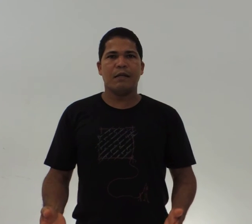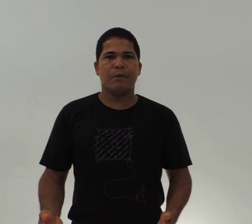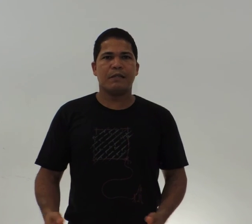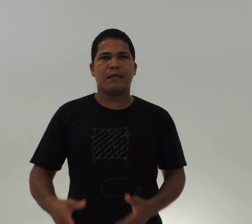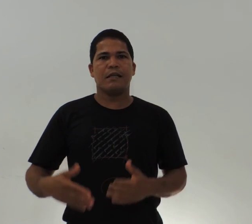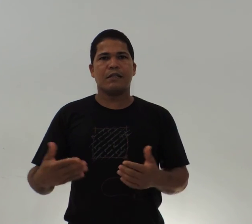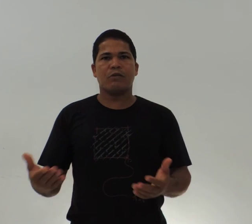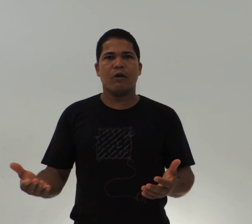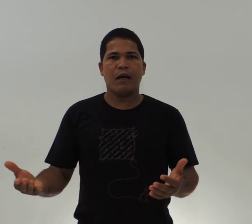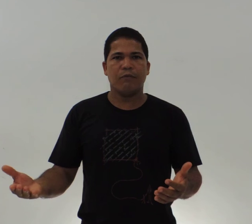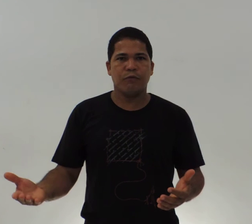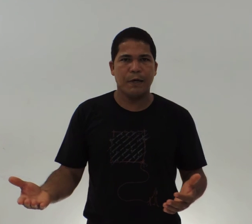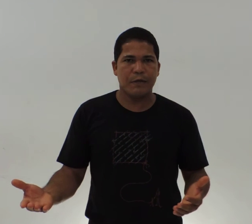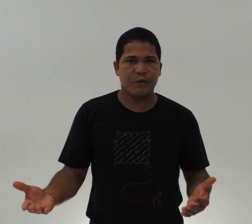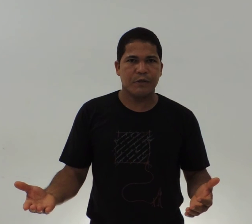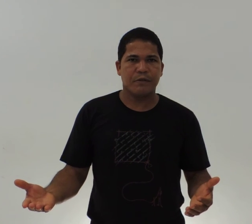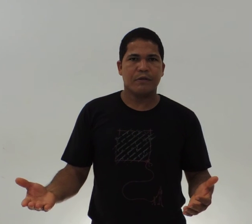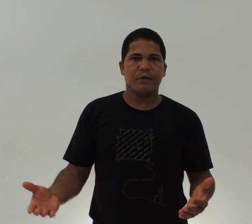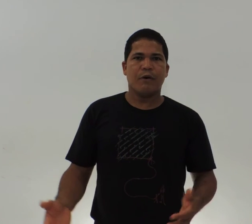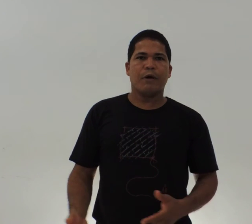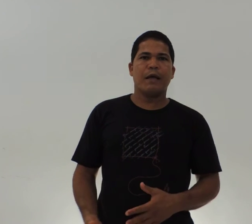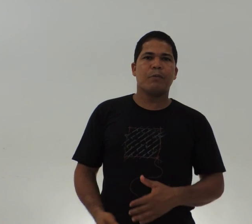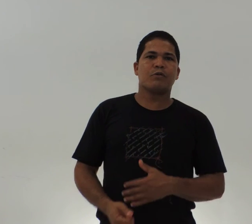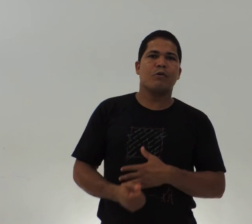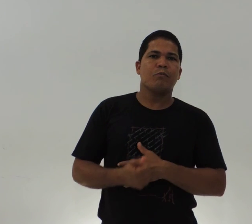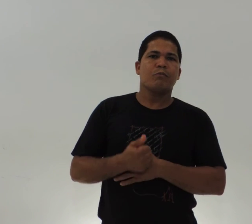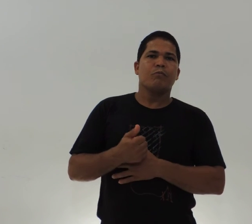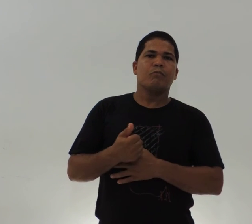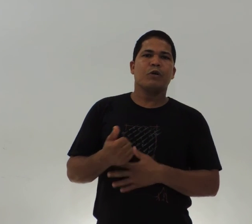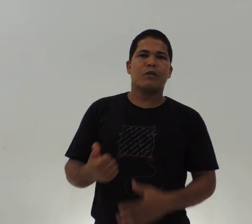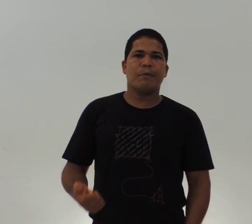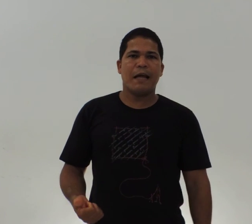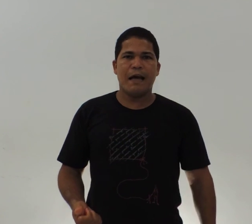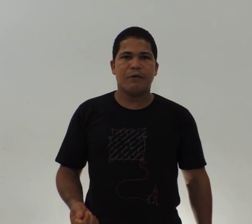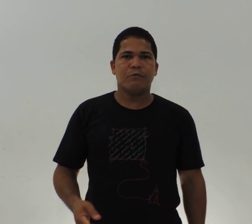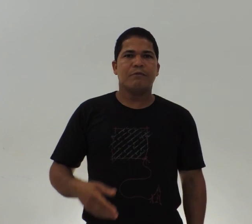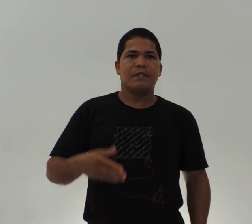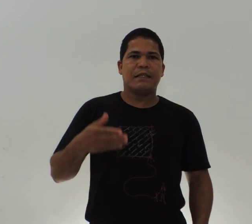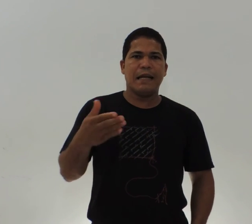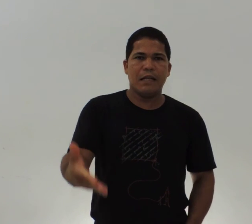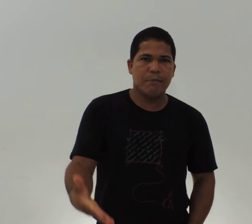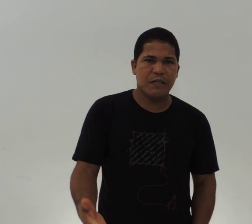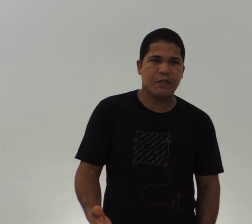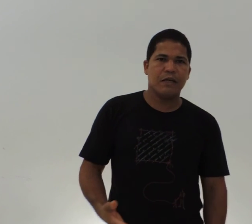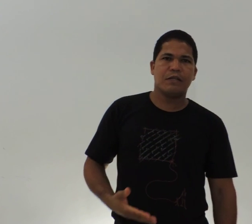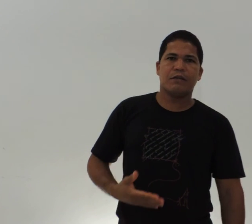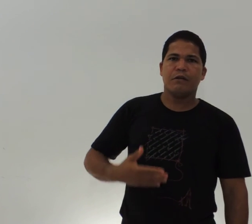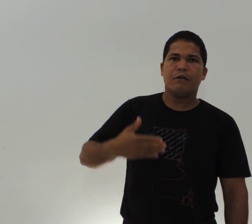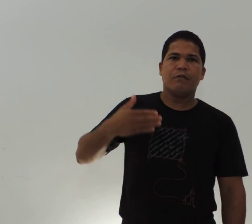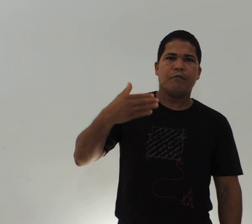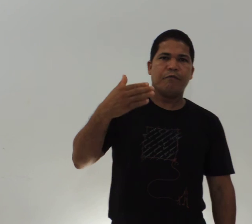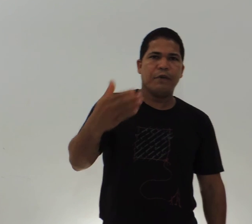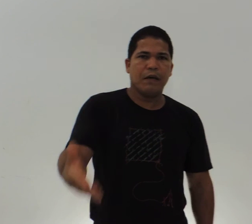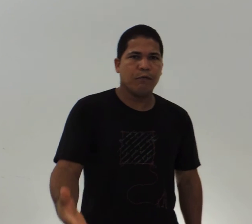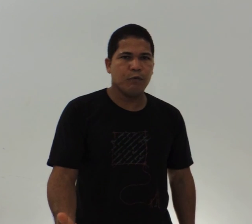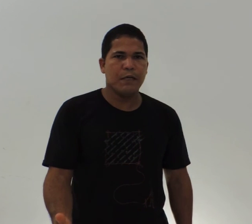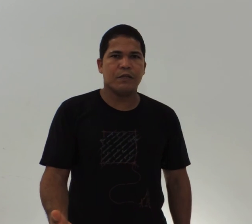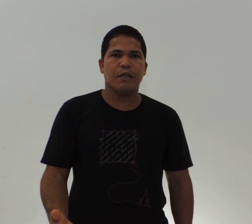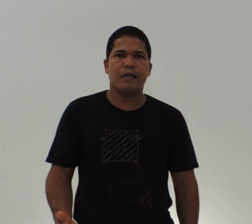livras e se tornar fluente. Ok, pessoal? Muito obrigado, treine bastante, fique fluente de